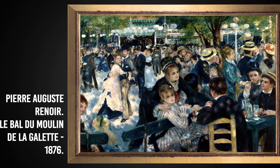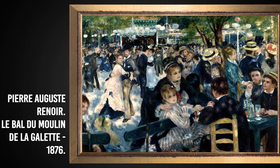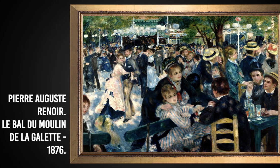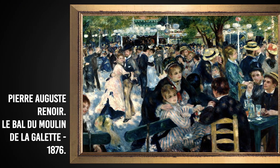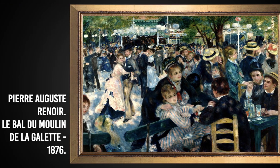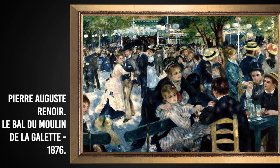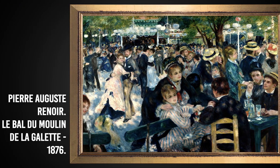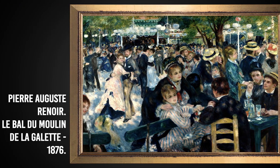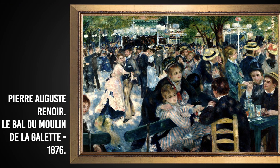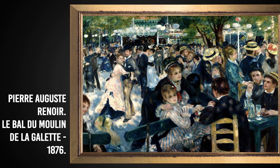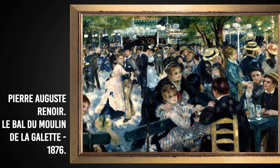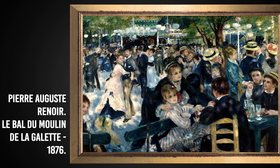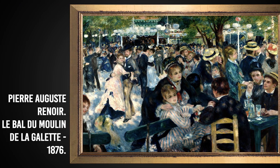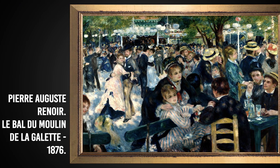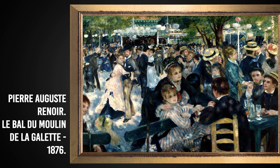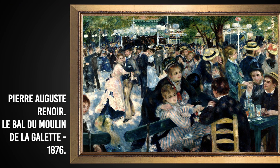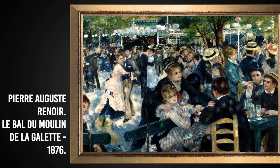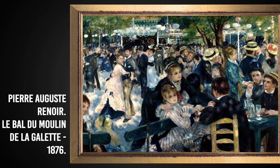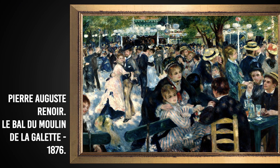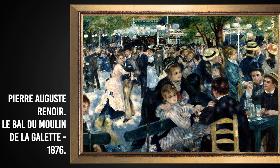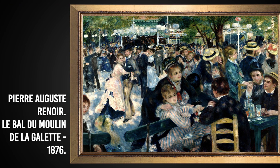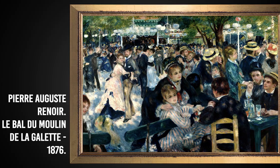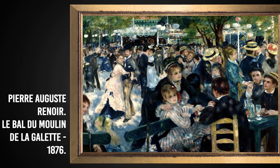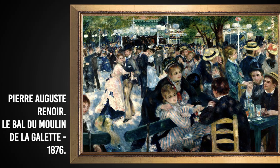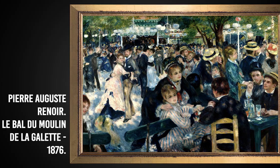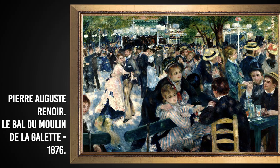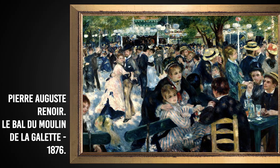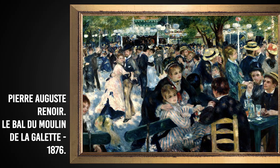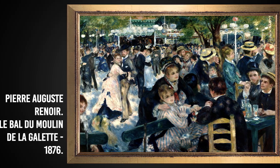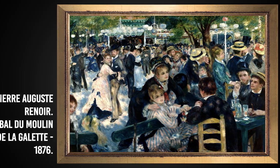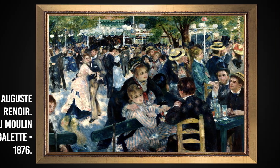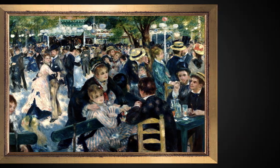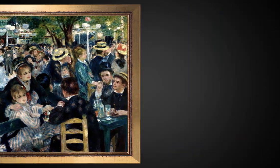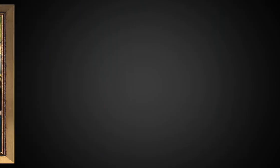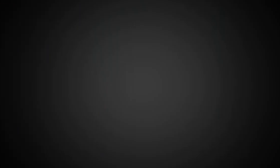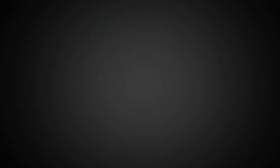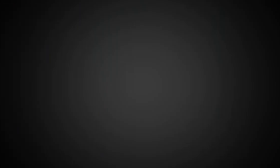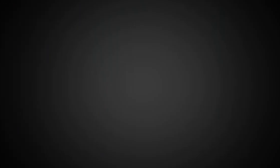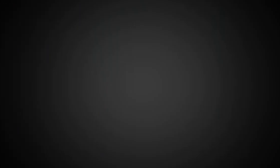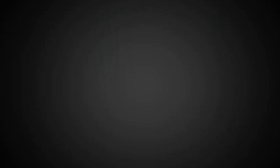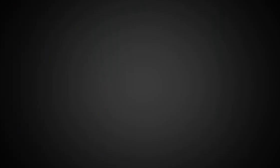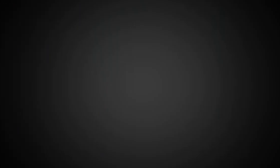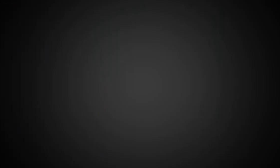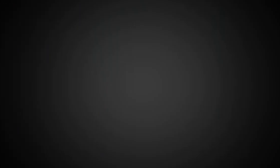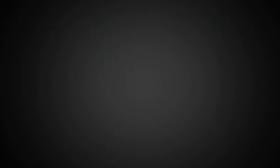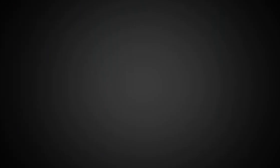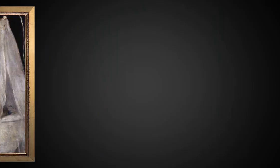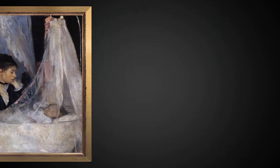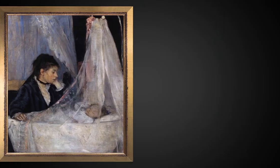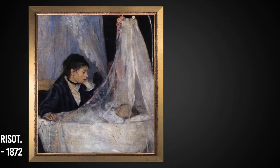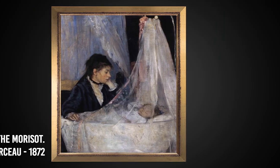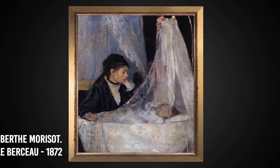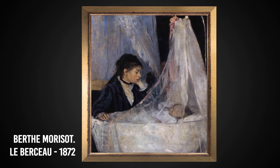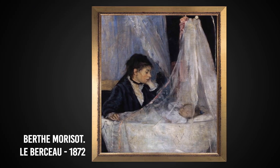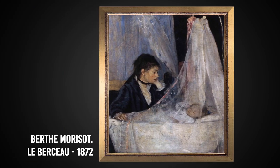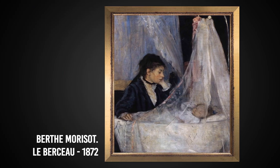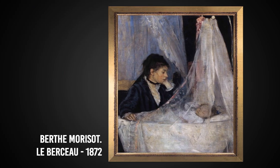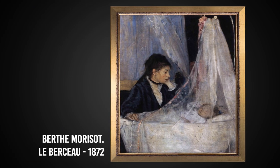expressionista? Quer dizer, quando você vê o real, você vê tudo bonitinho e fechadinho? Ou será que o seu